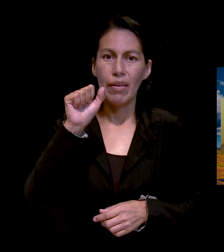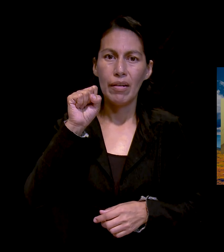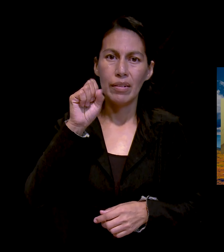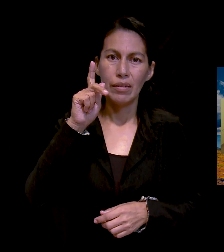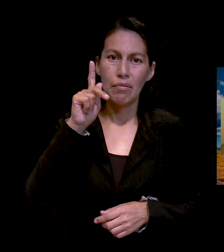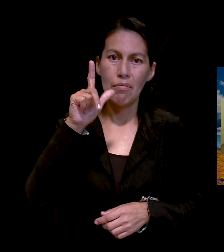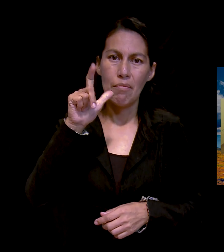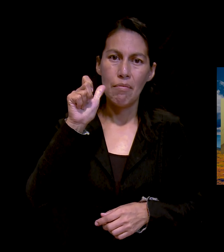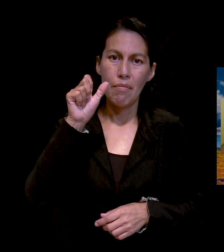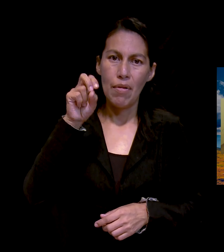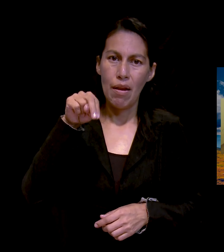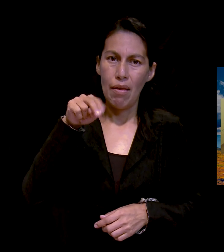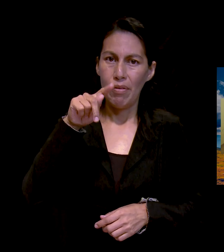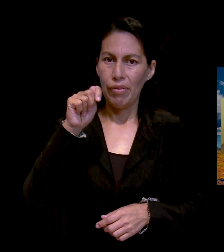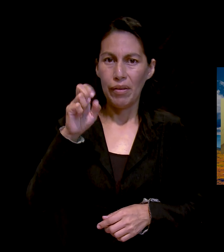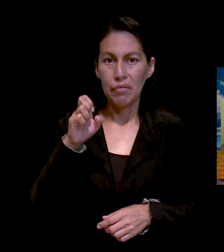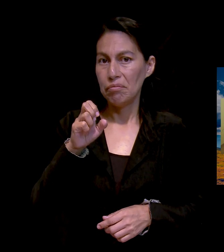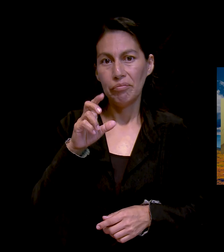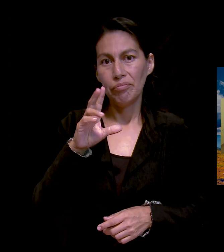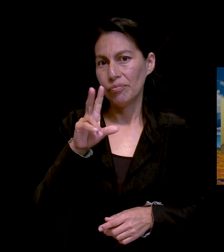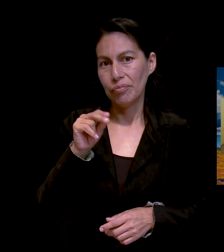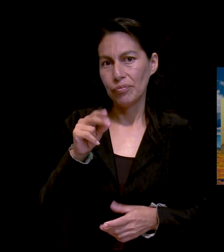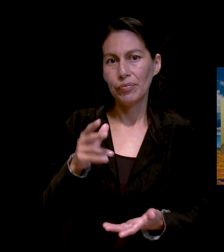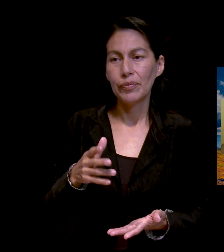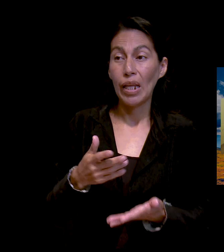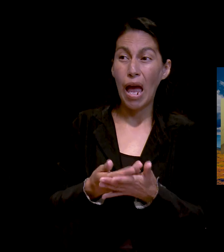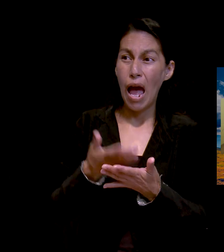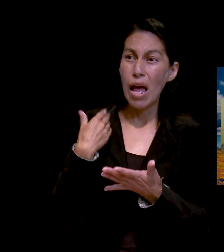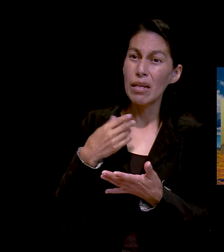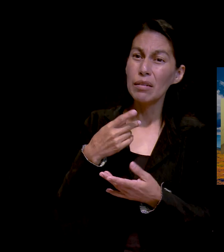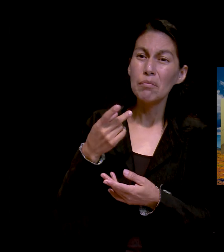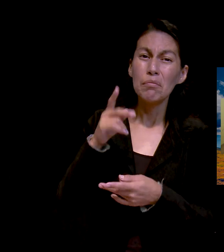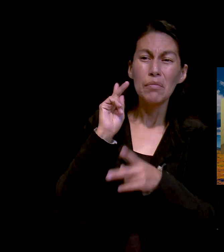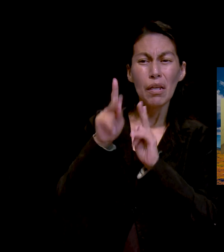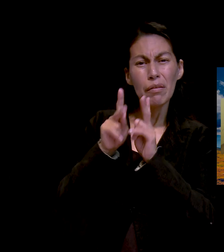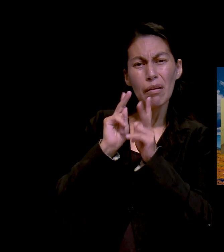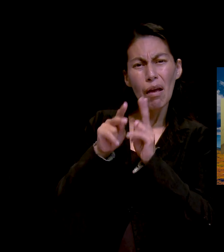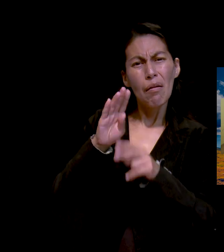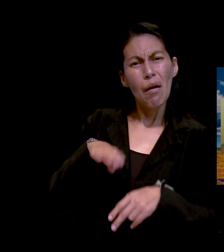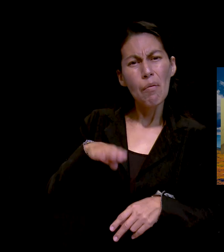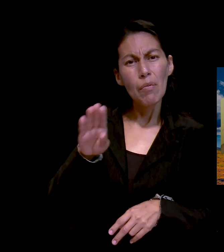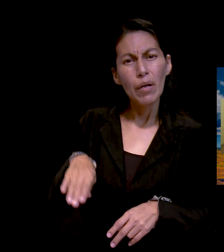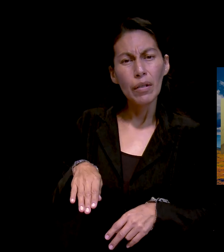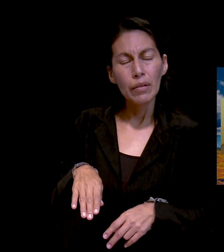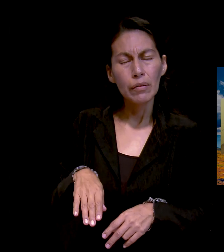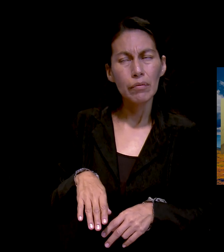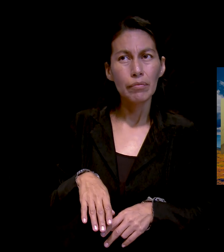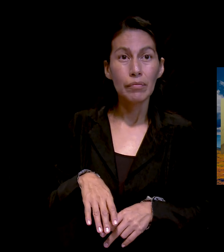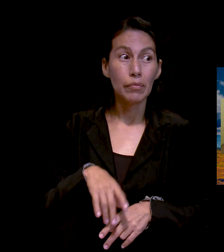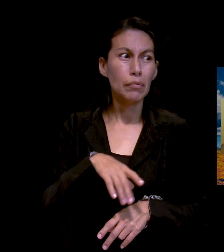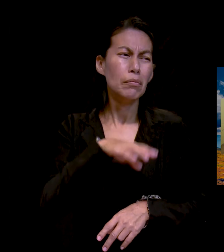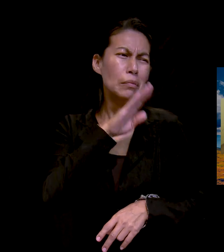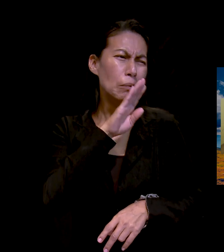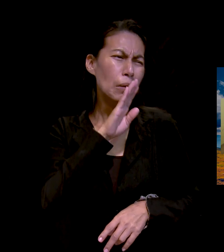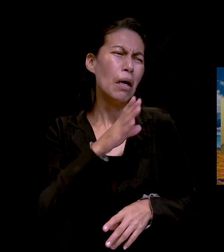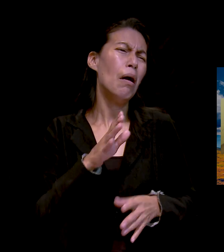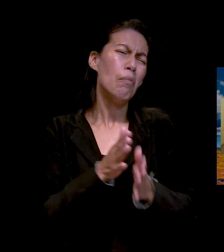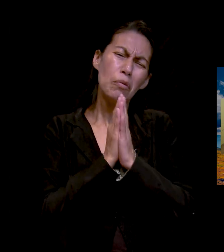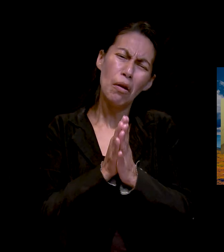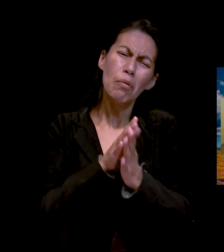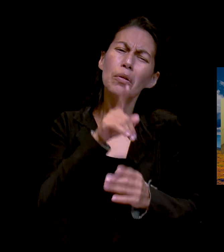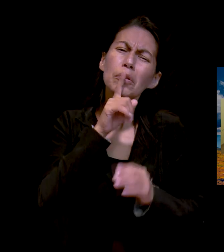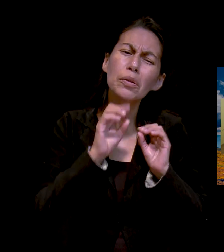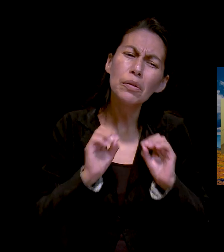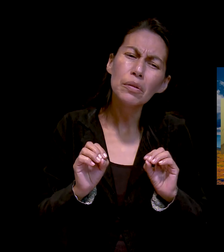es al inicio nosotros como hijos les llamaban, ay, no hables de eso. Y me dijo, escúchenme bien. O sea, cuando ella decía